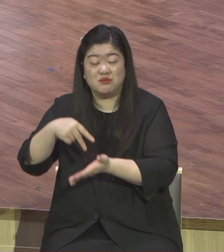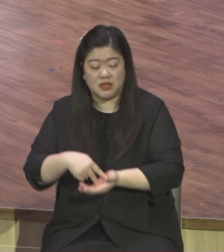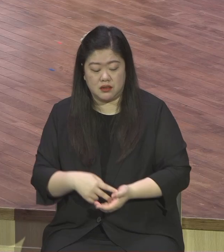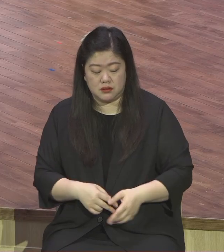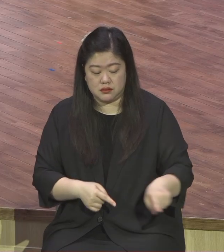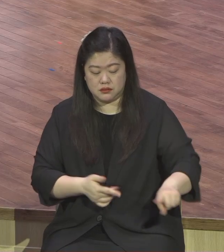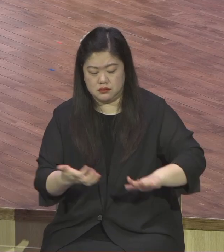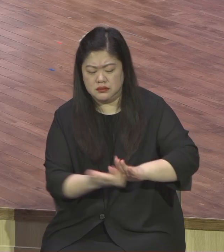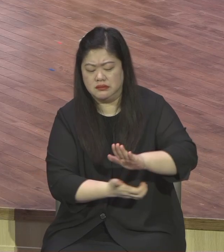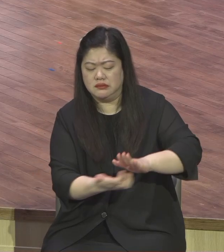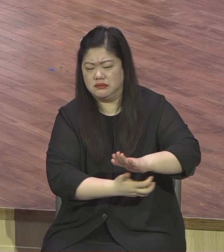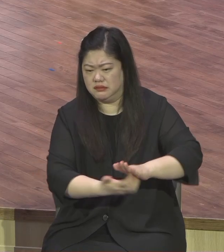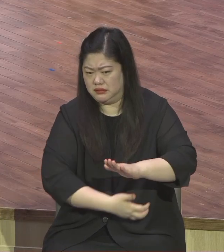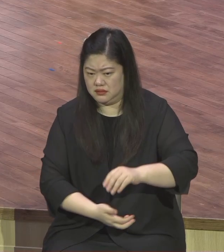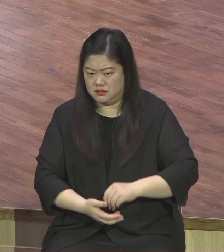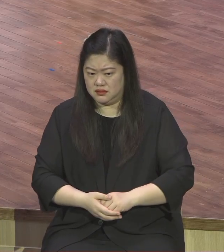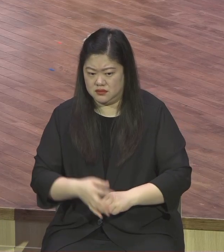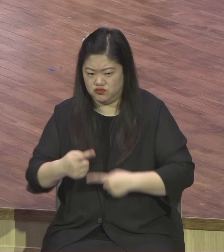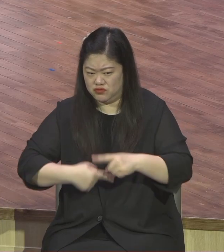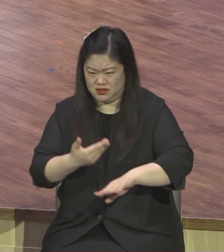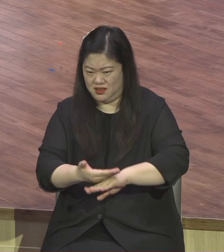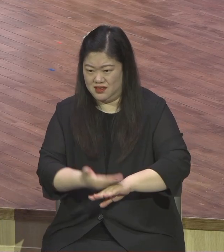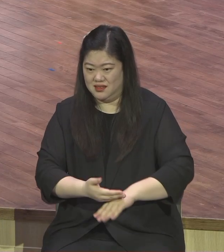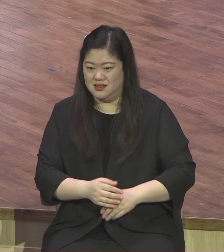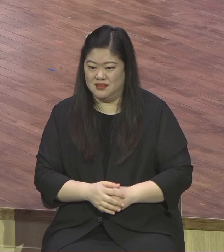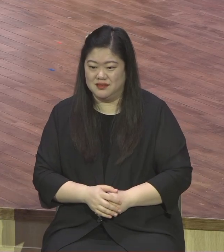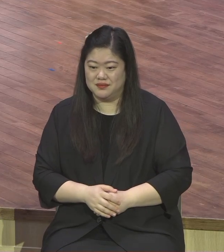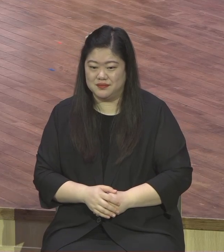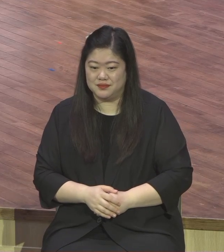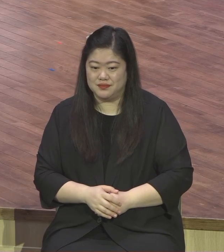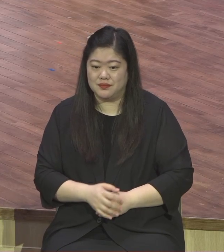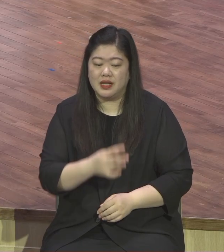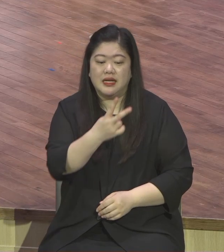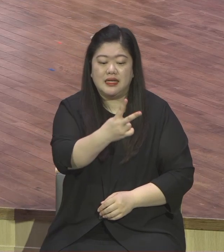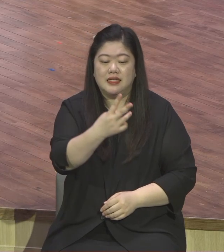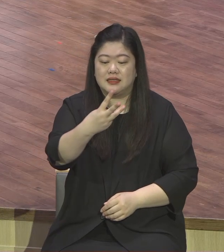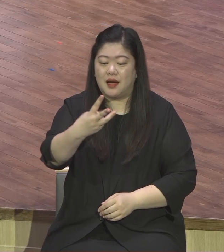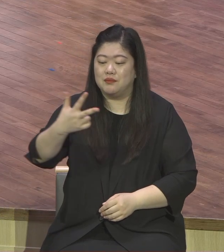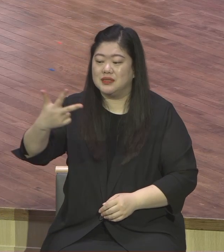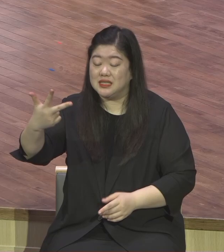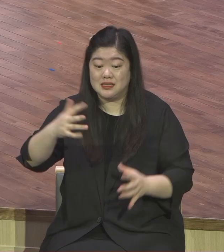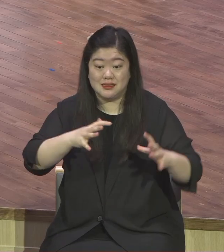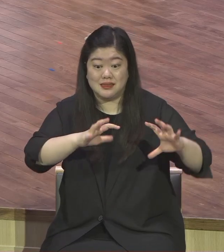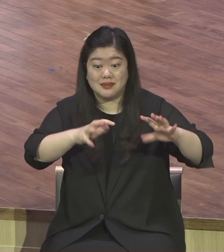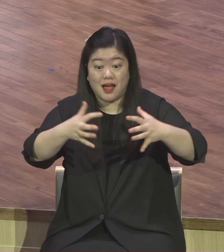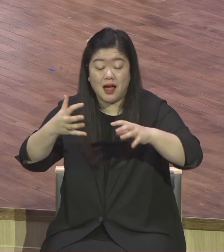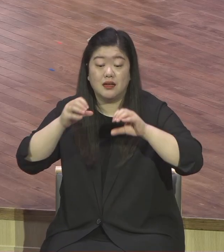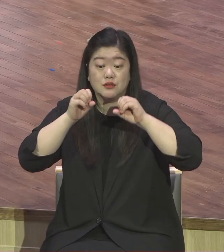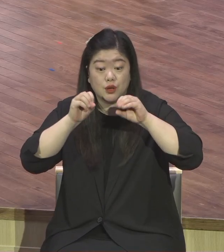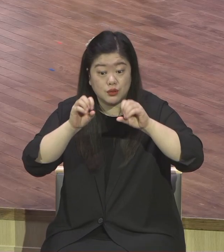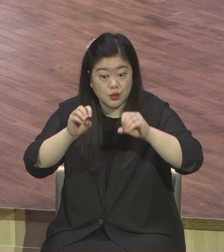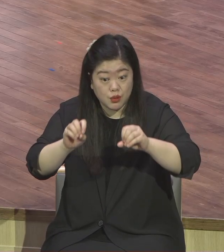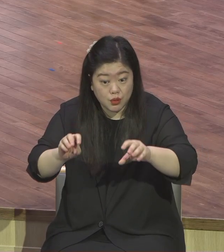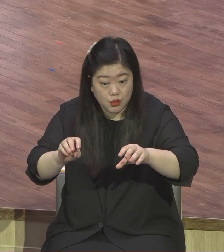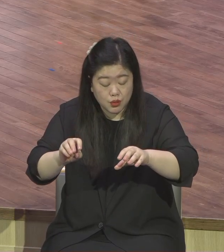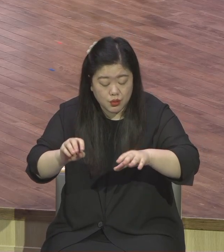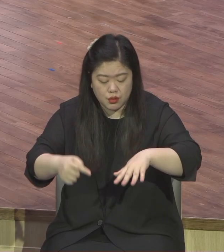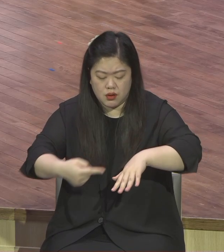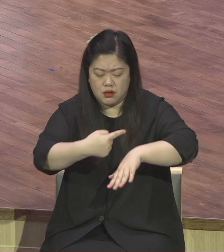2, 3, 7 나라 5천 종족 우리 수준으로 됩니까 안 되죠